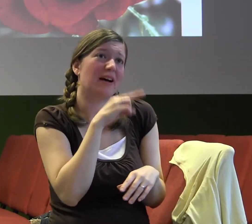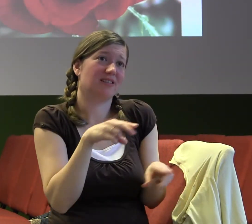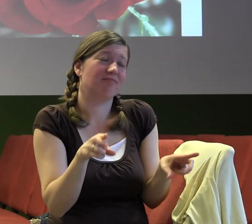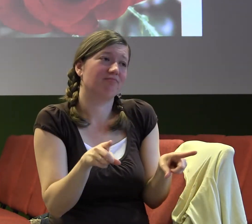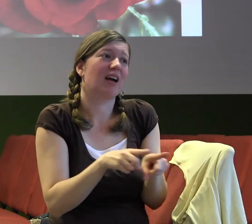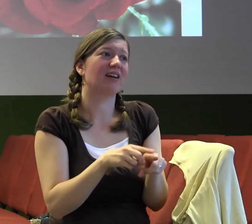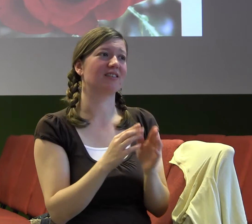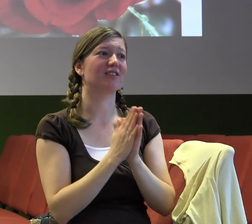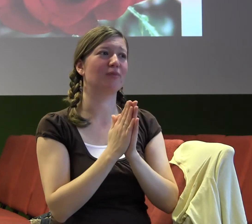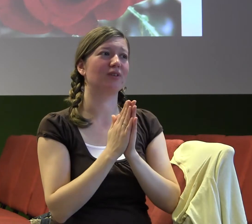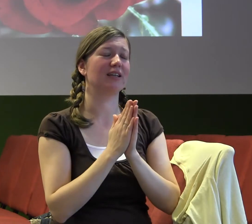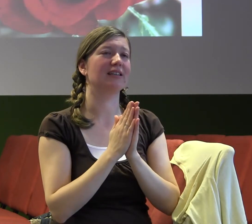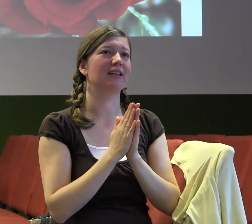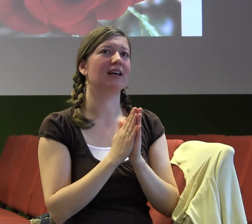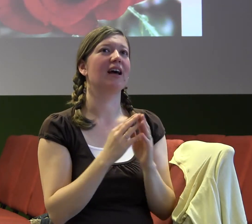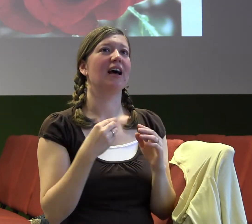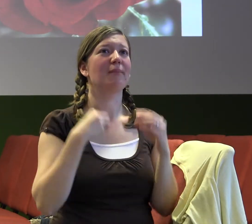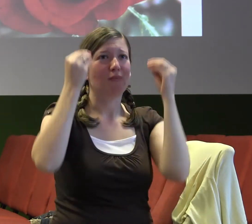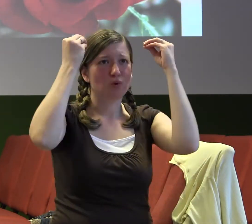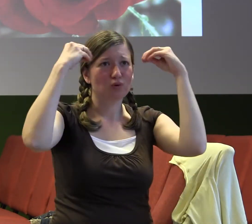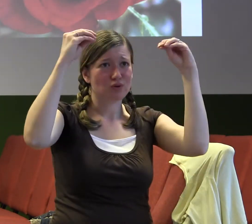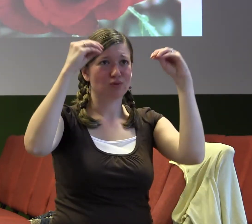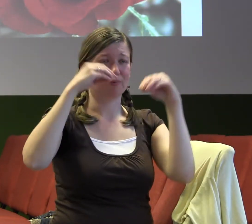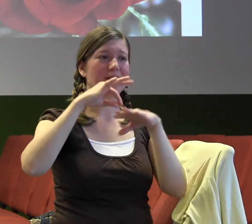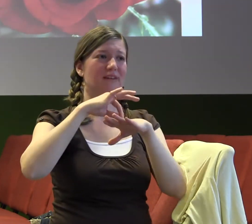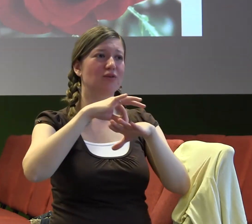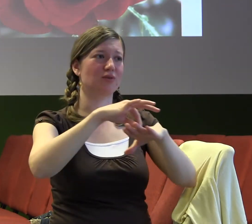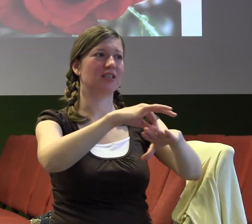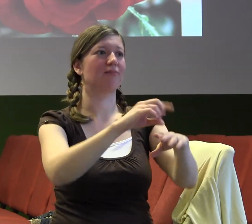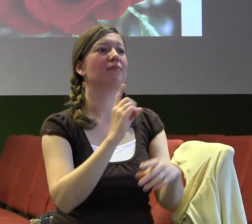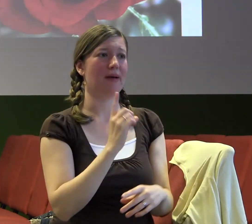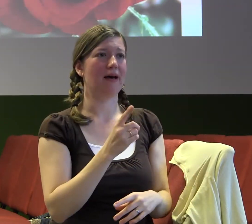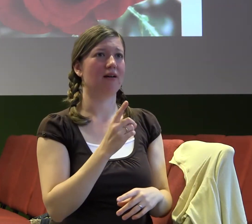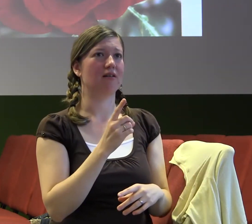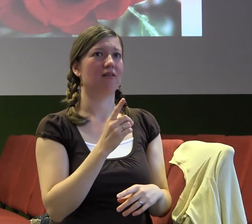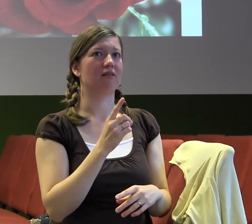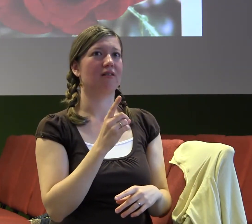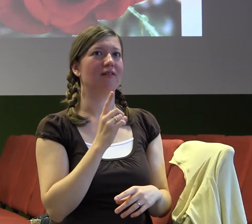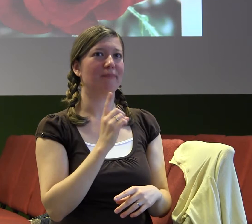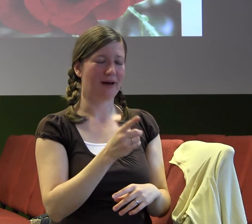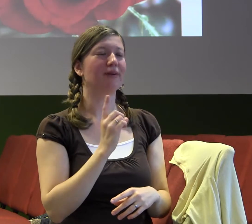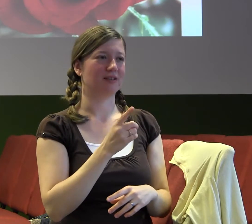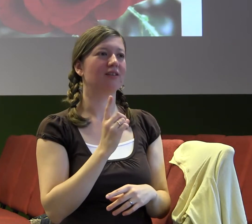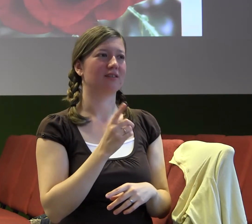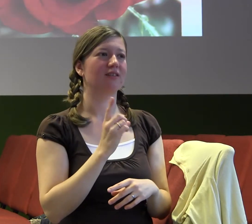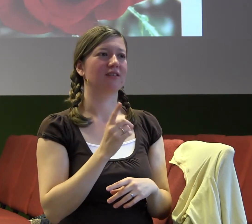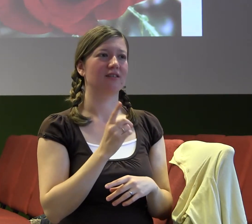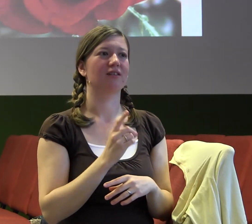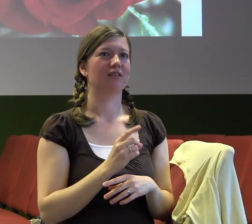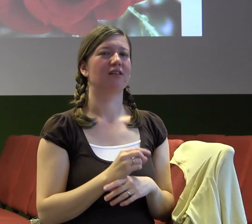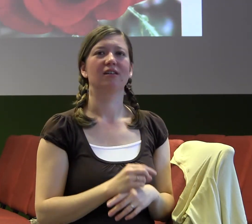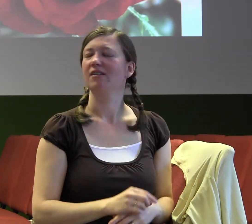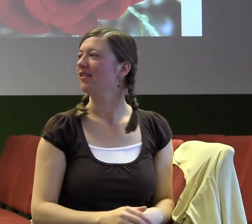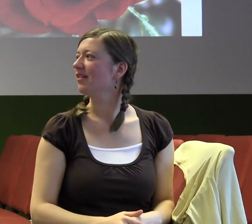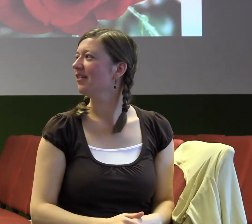taková oblast, o kterém bych chtěla mluvit, tak je, když naše škola nebo práce se stává naším modlou, to znamená, že je na prvním